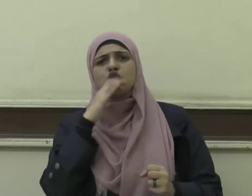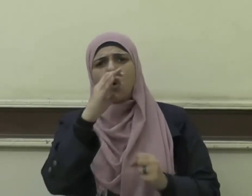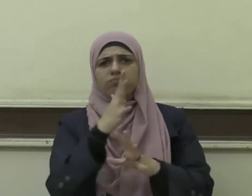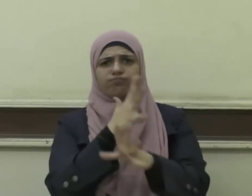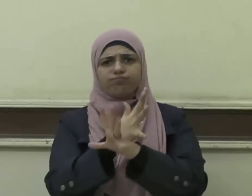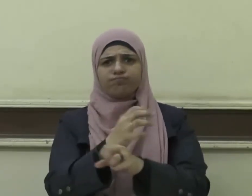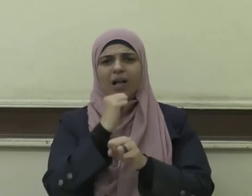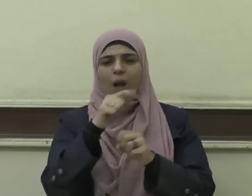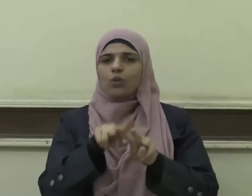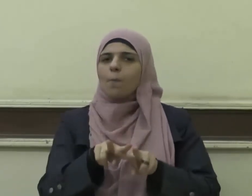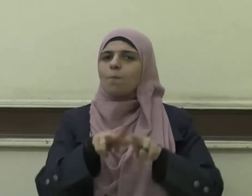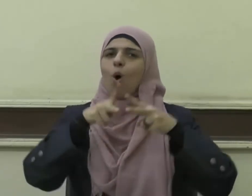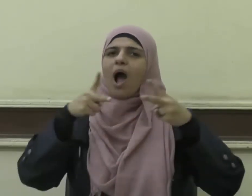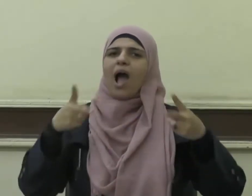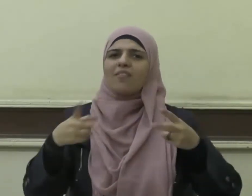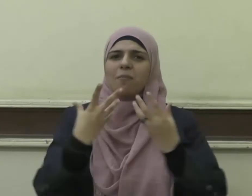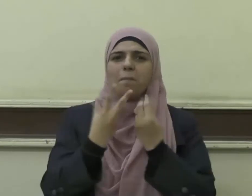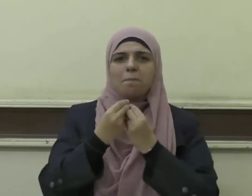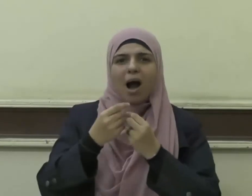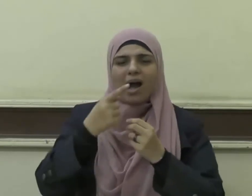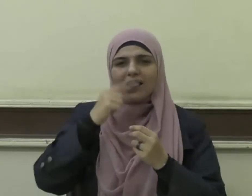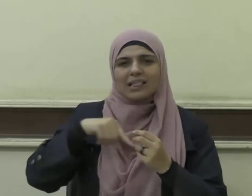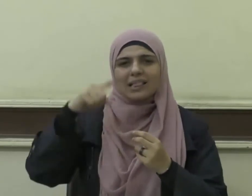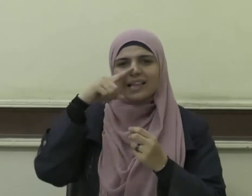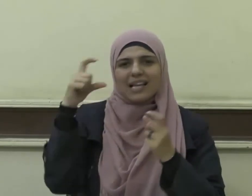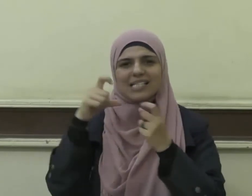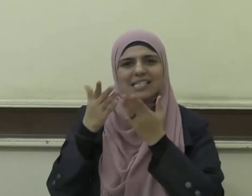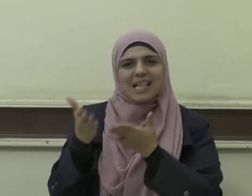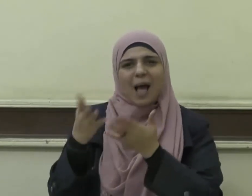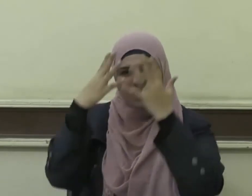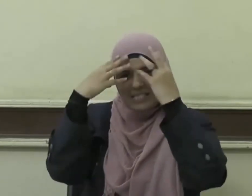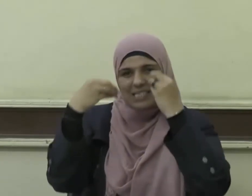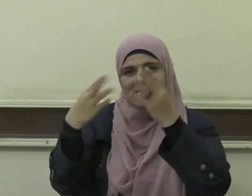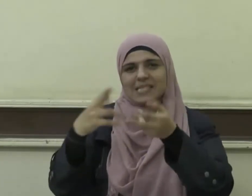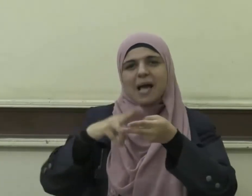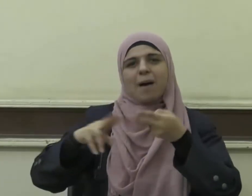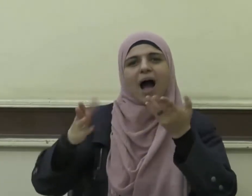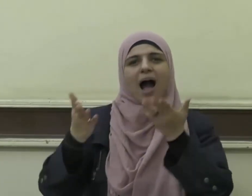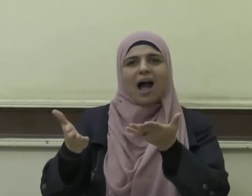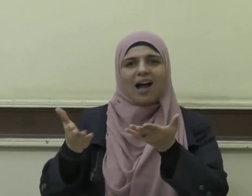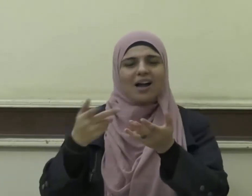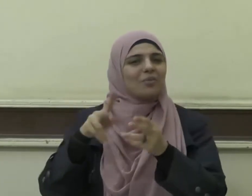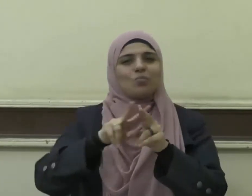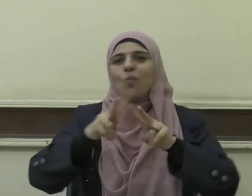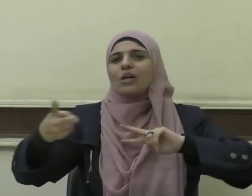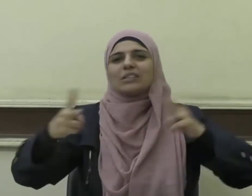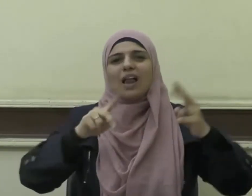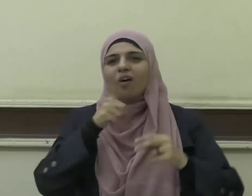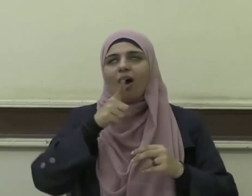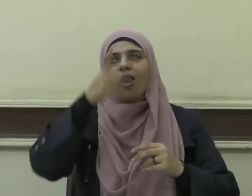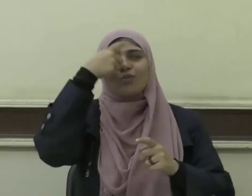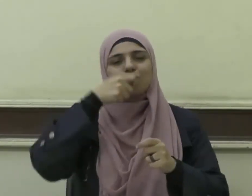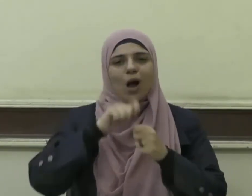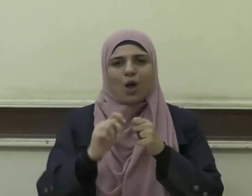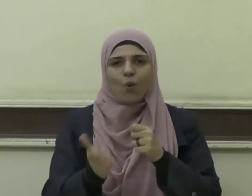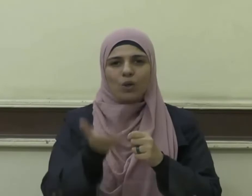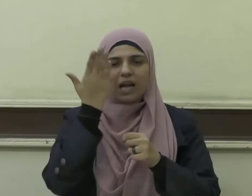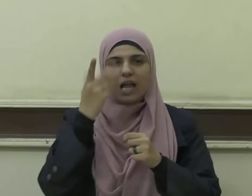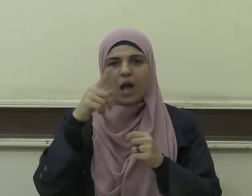الوسطية السمحة التي تميَّز بها الدين الإسلامي الحنيف قال تعالى وَكَذَلِكَ